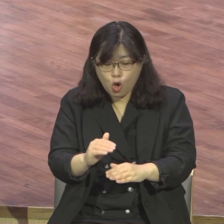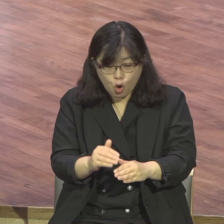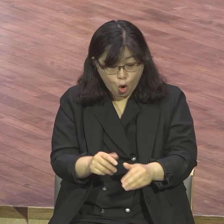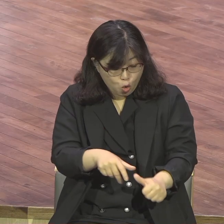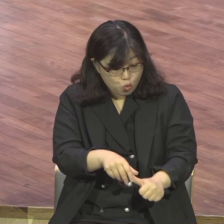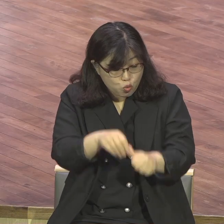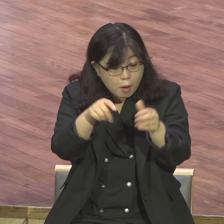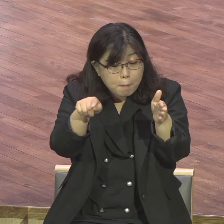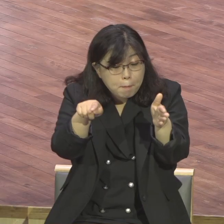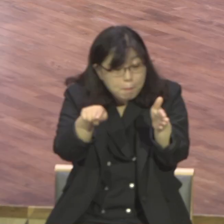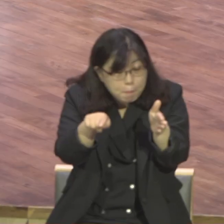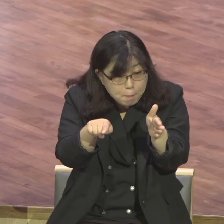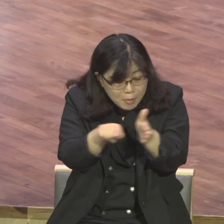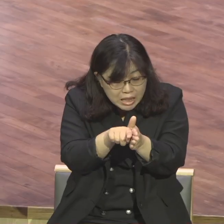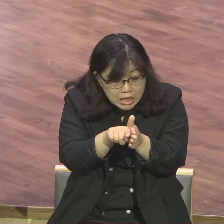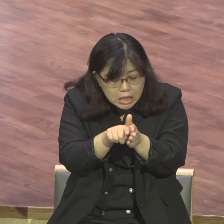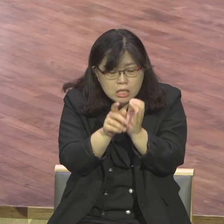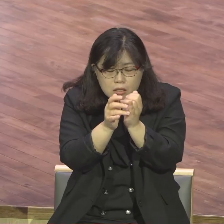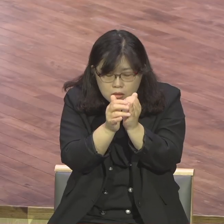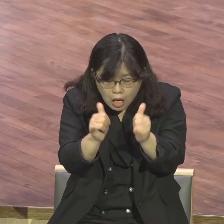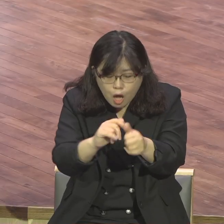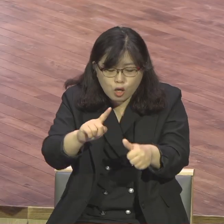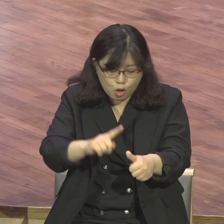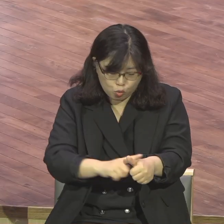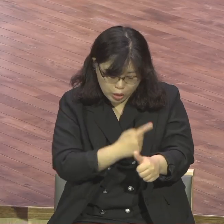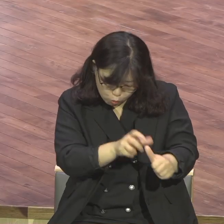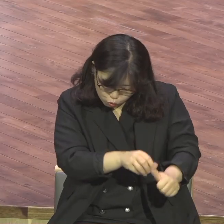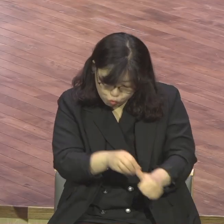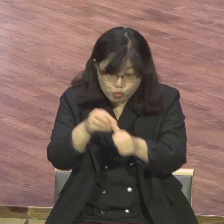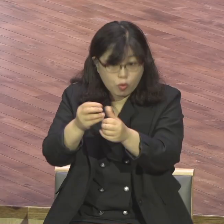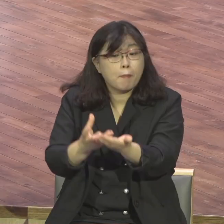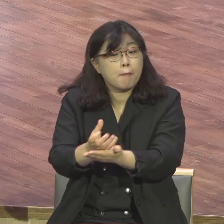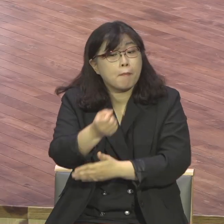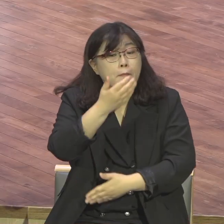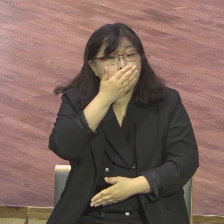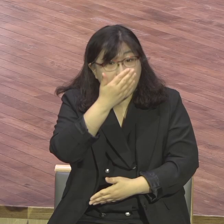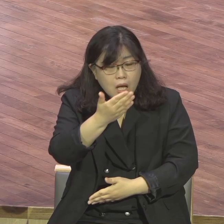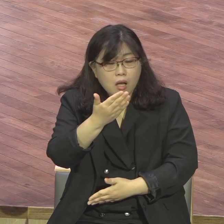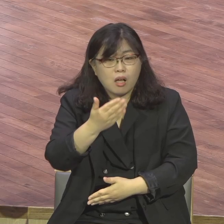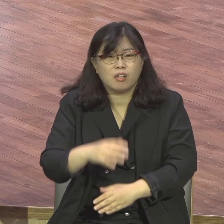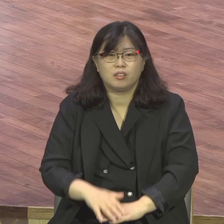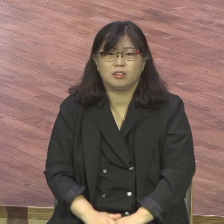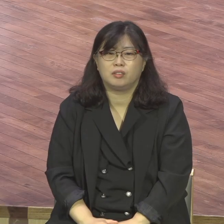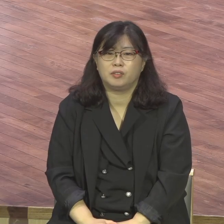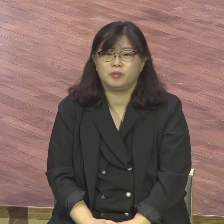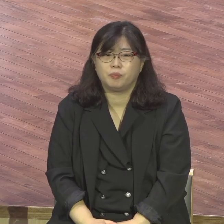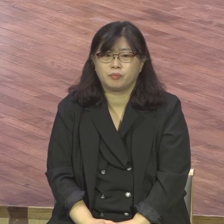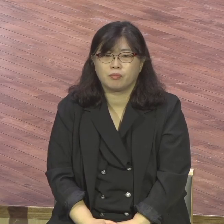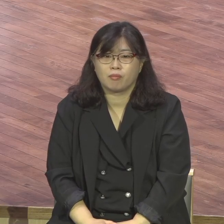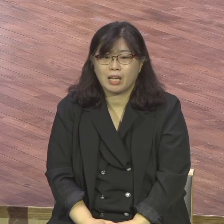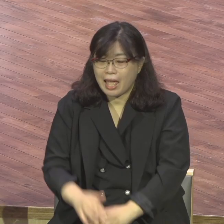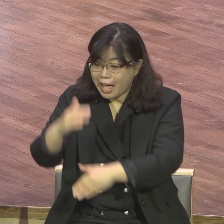이만한데 은혜로 부르심을 입은 자에게는 결코 뭐가 없냐 후회가 없어 후회가 후회가 없다